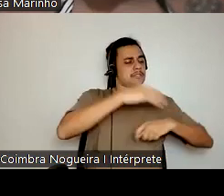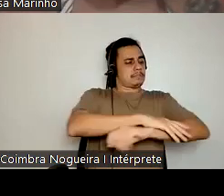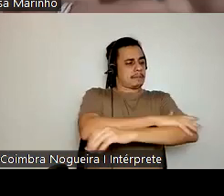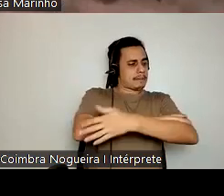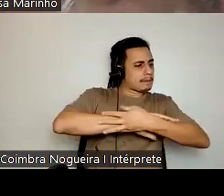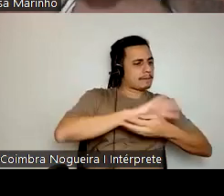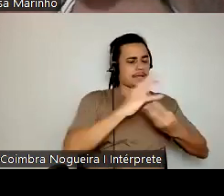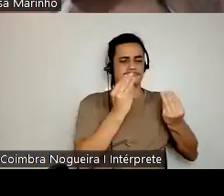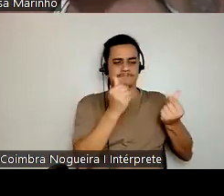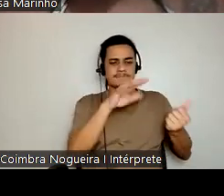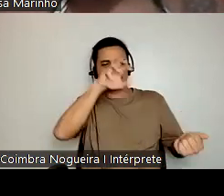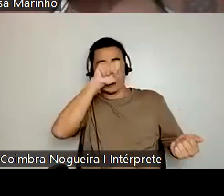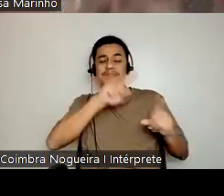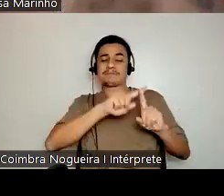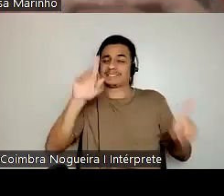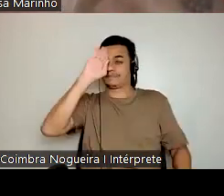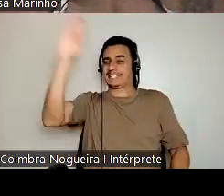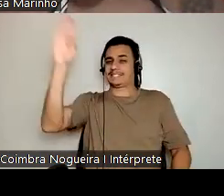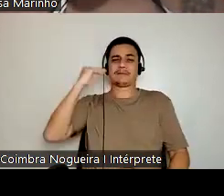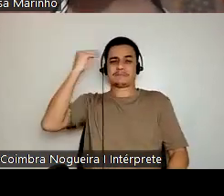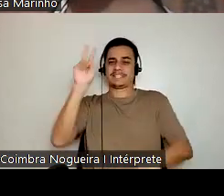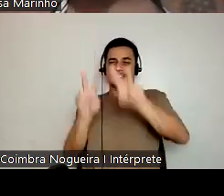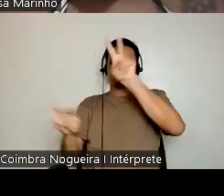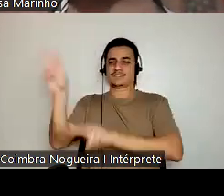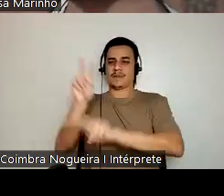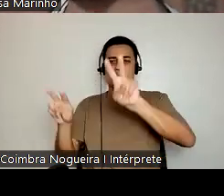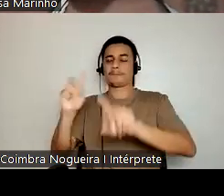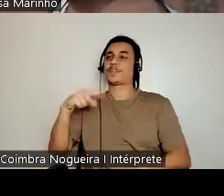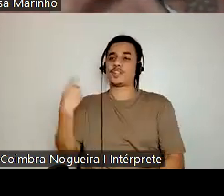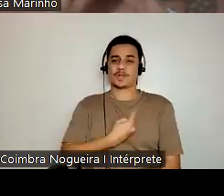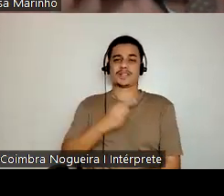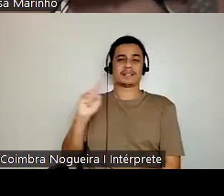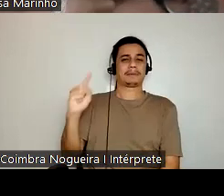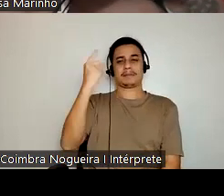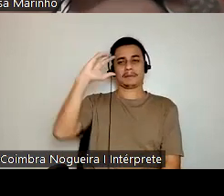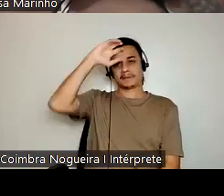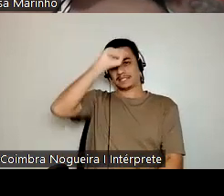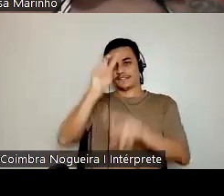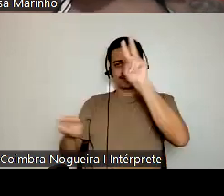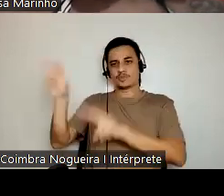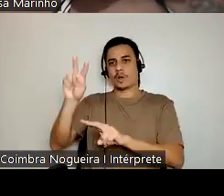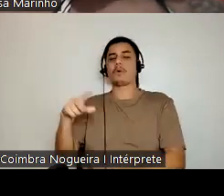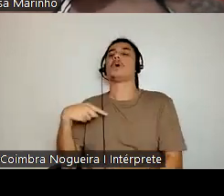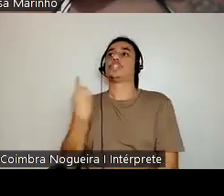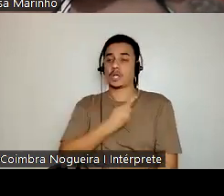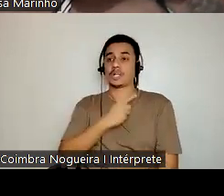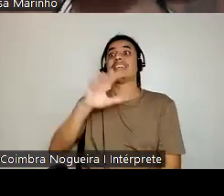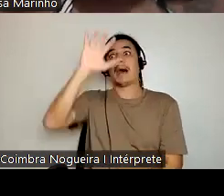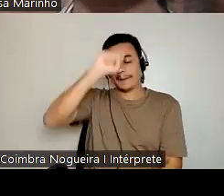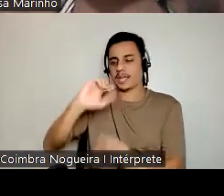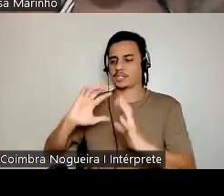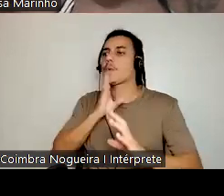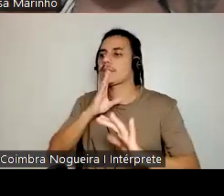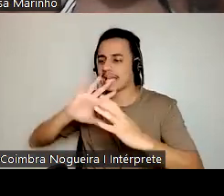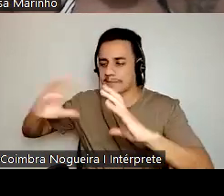excelência, o lugar da experiência visual. O nosso primeiro aprendizado é visual. A gente aprende o que é o abola sem saber dizer o que é a bola. Então,